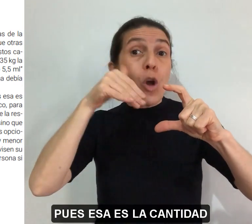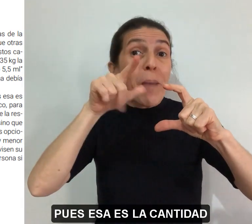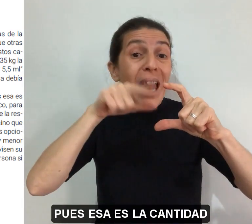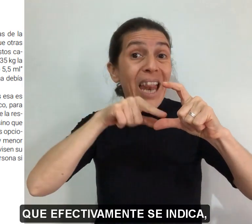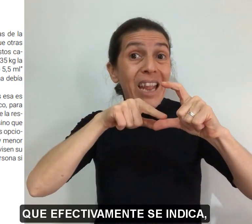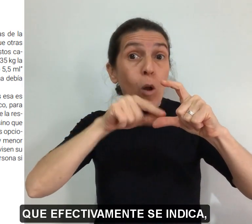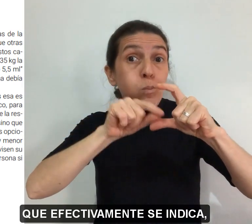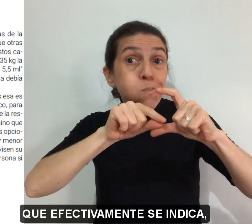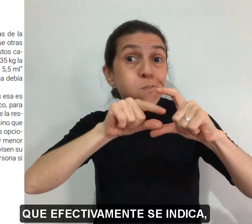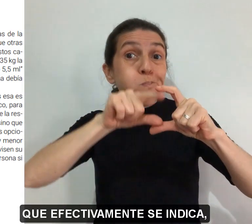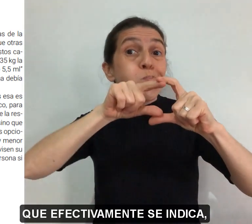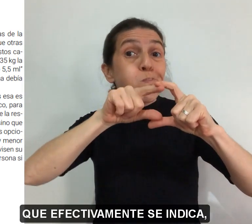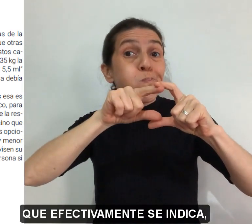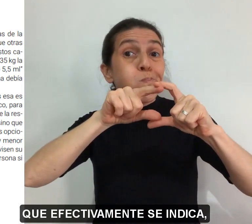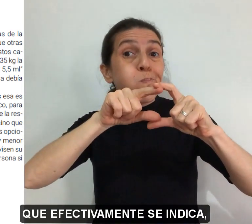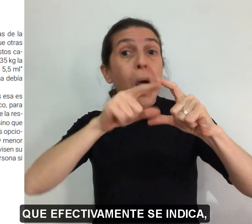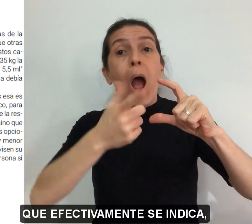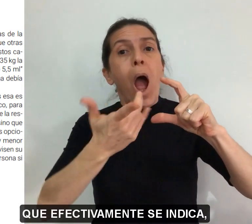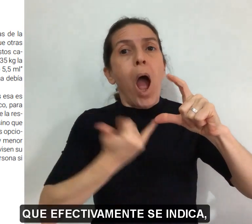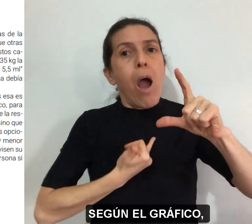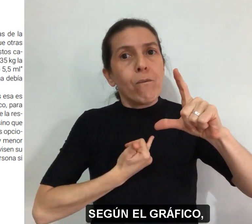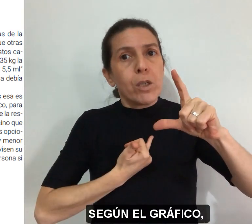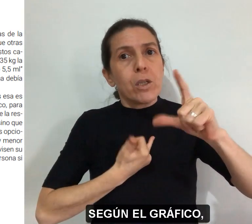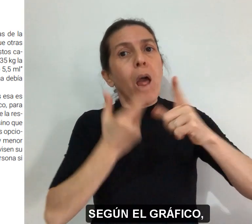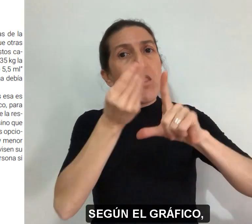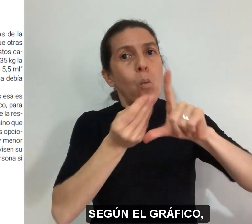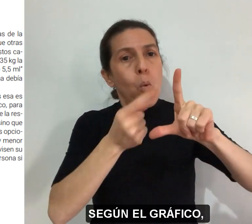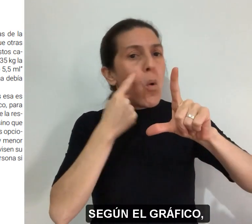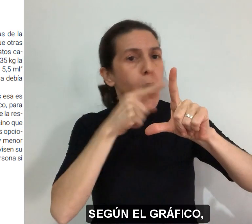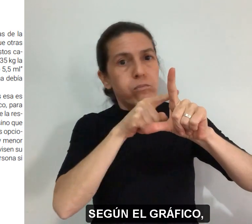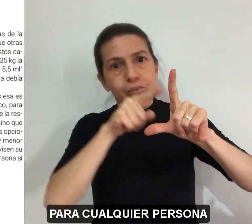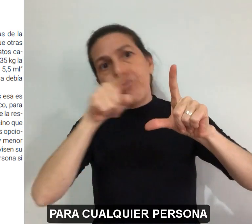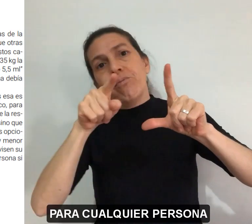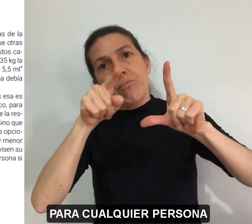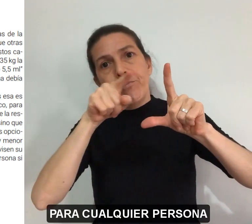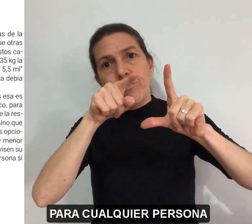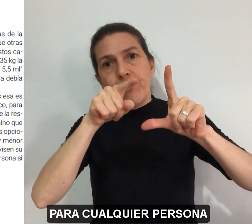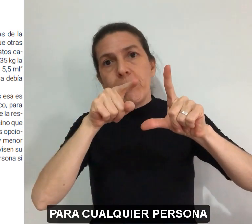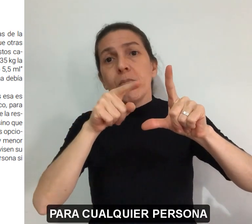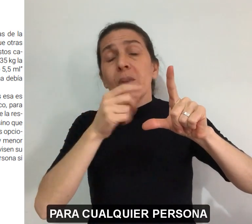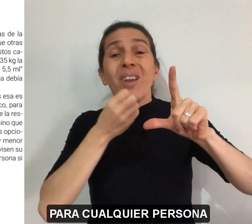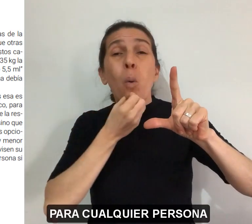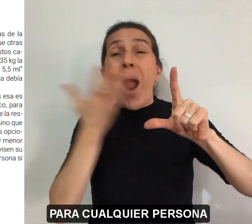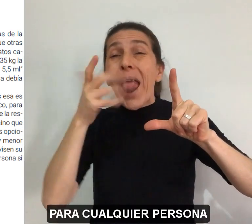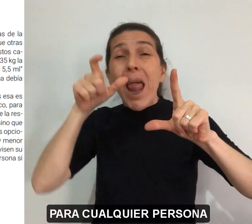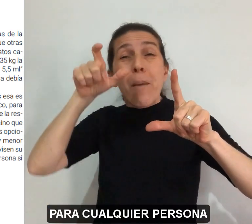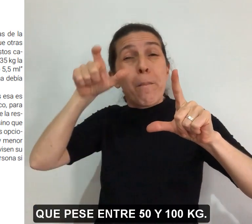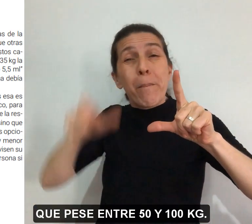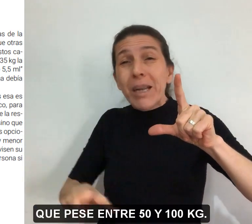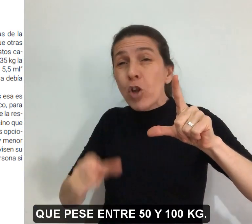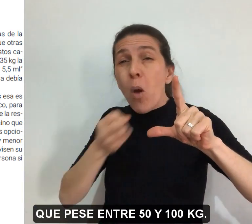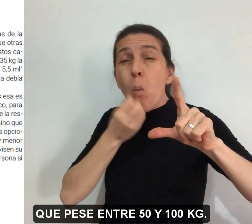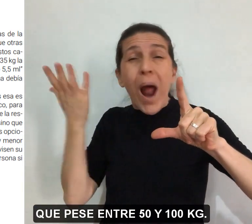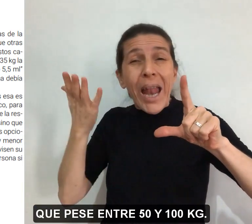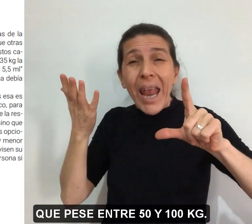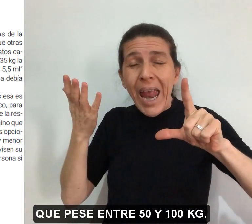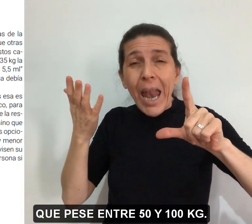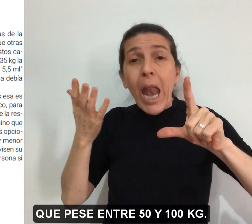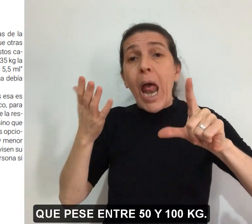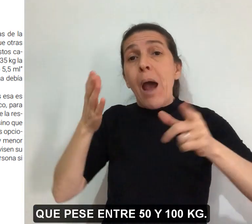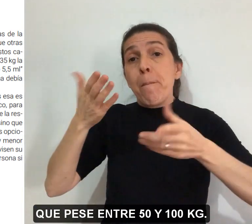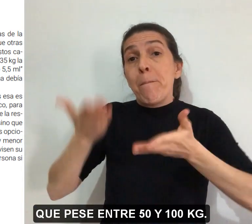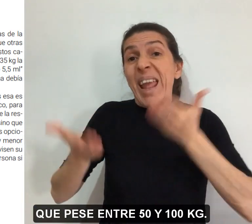cantidad que efectivamente se indica según el gráfico para cualquier persona que pese